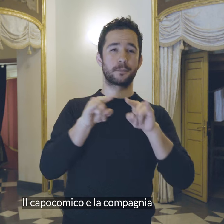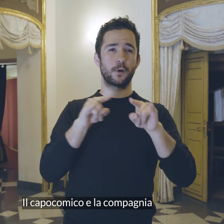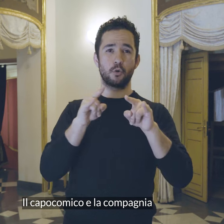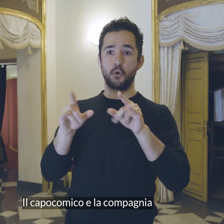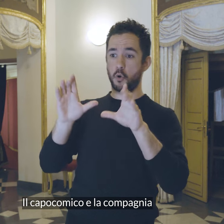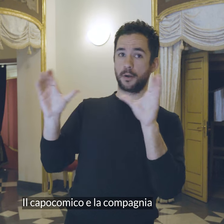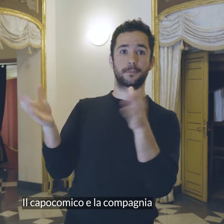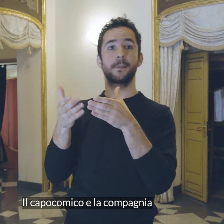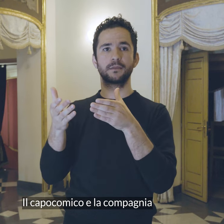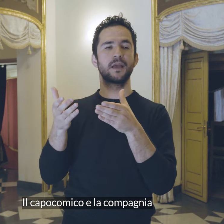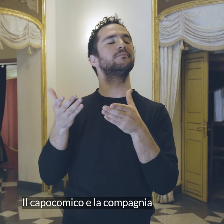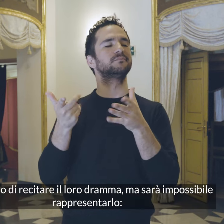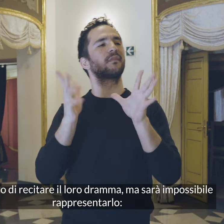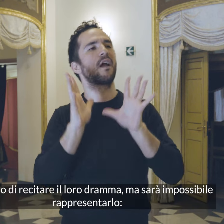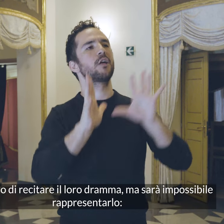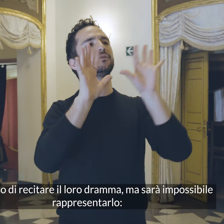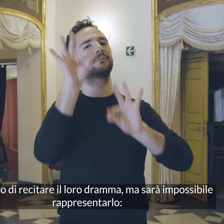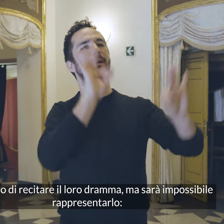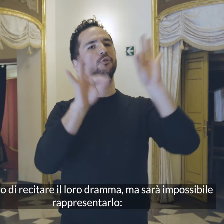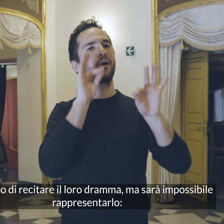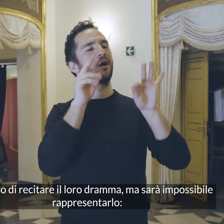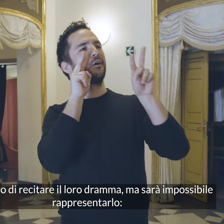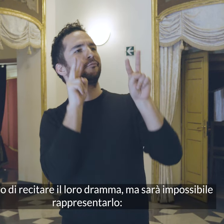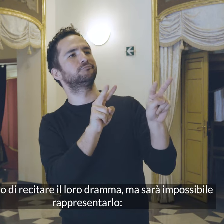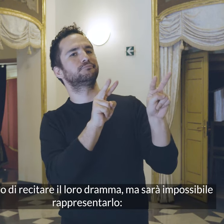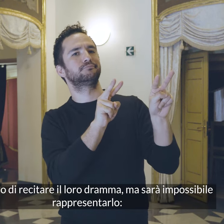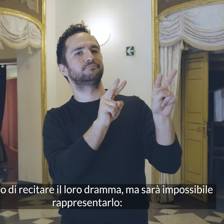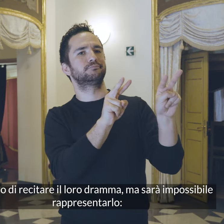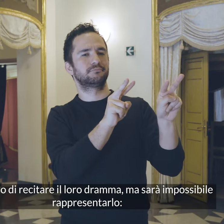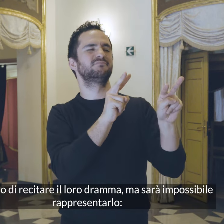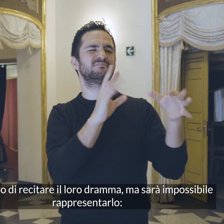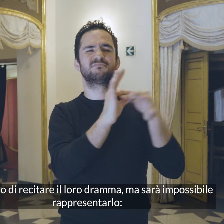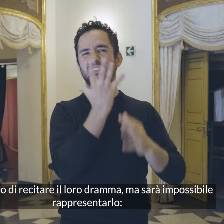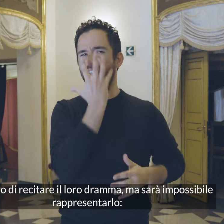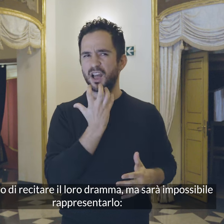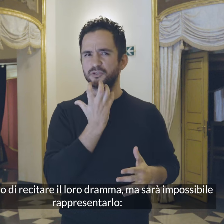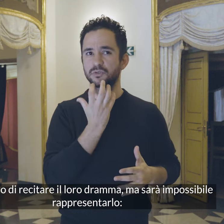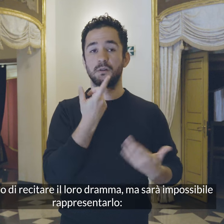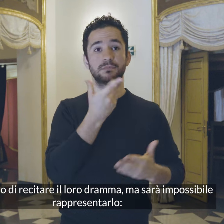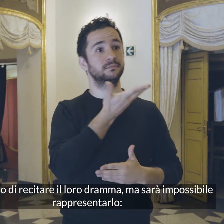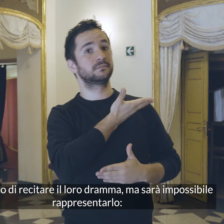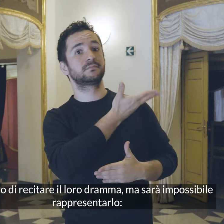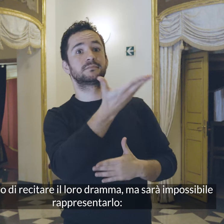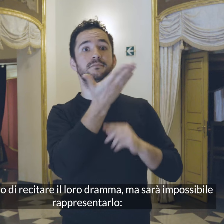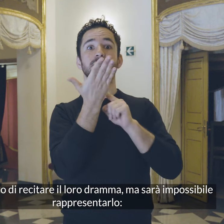comico e la compagnia accettano di recitare il loro dramma Ma sarà impossibile rappresentarlo